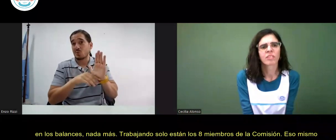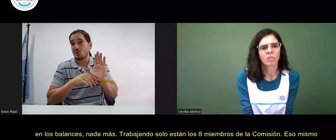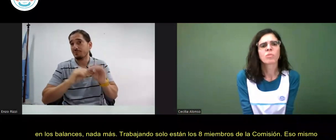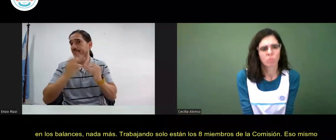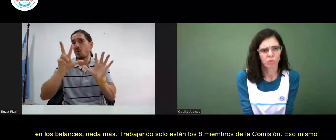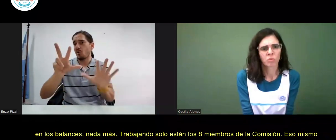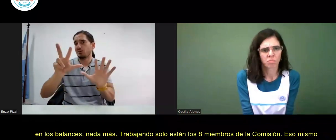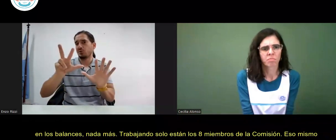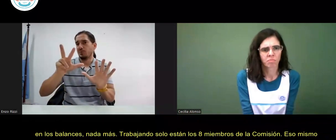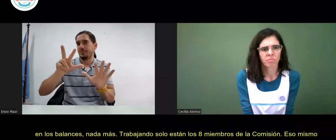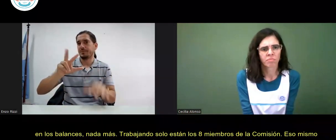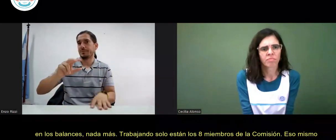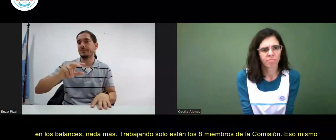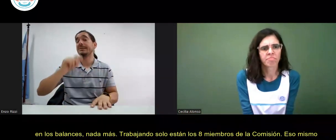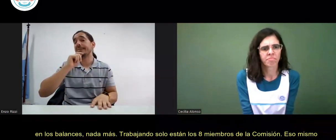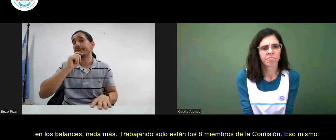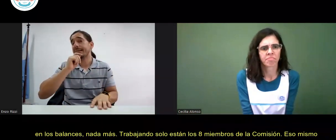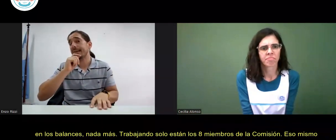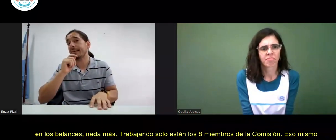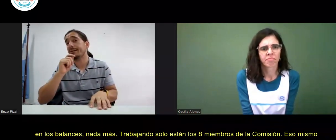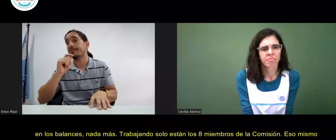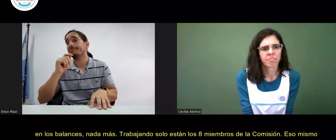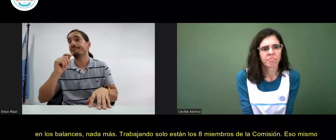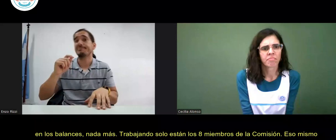Eso mismo es lo que dice el estatuto, que son ocho.